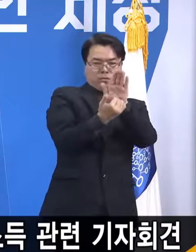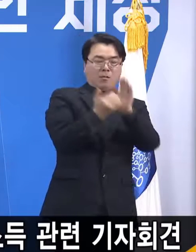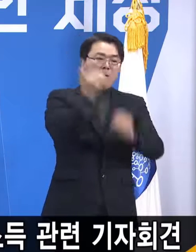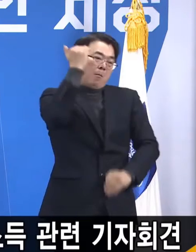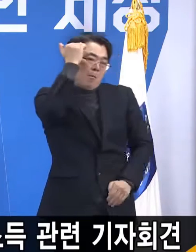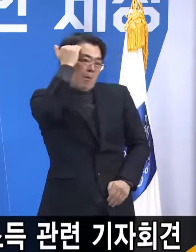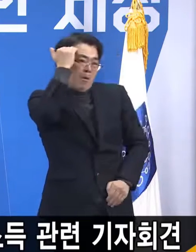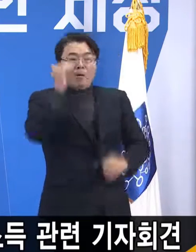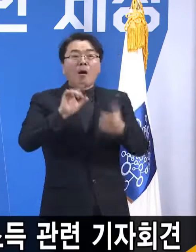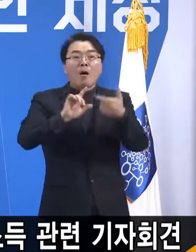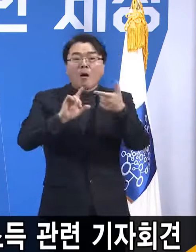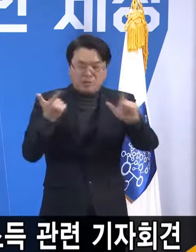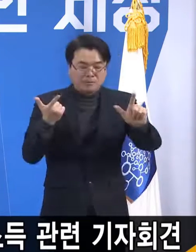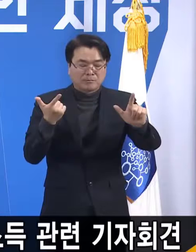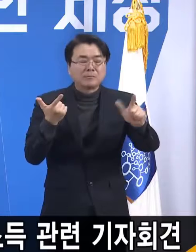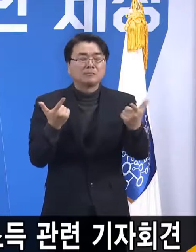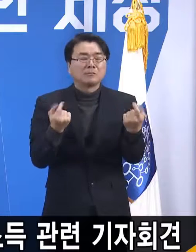생각을 합니다.